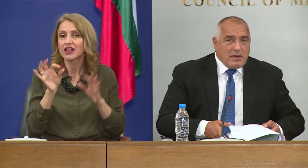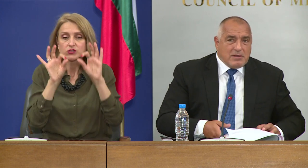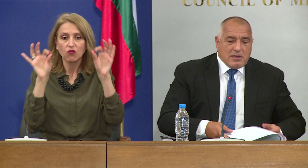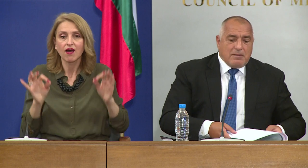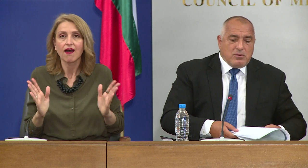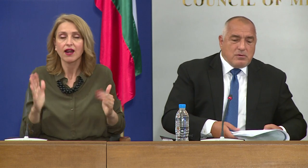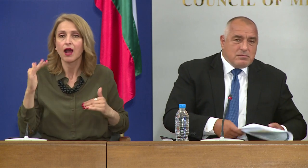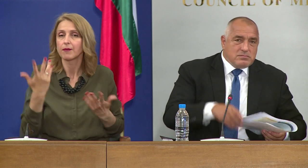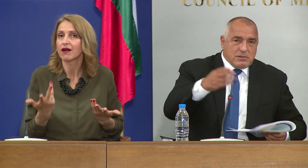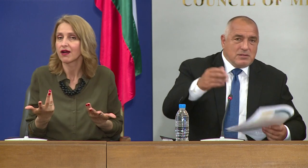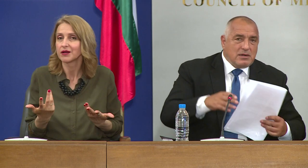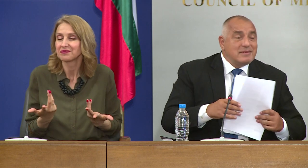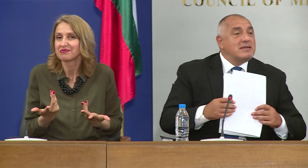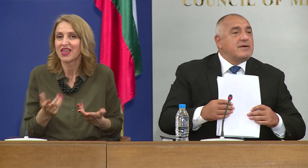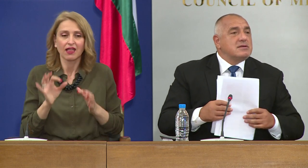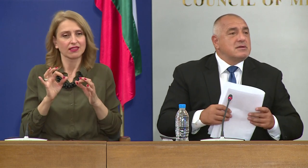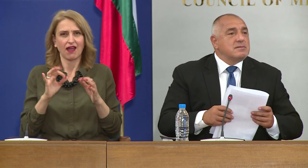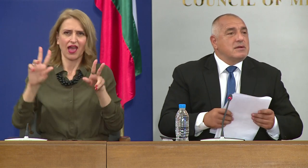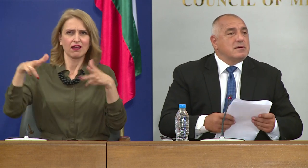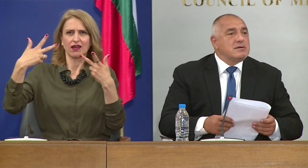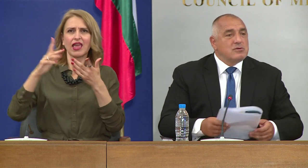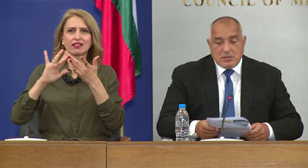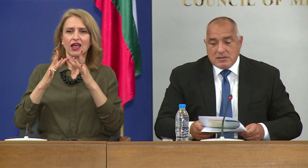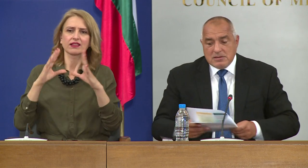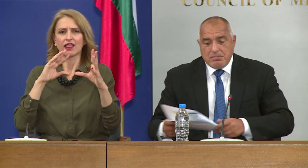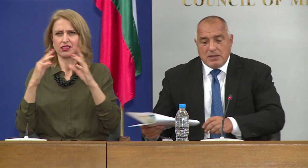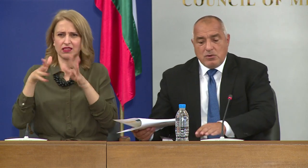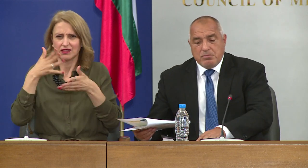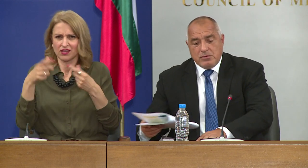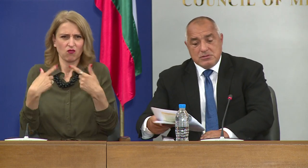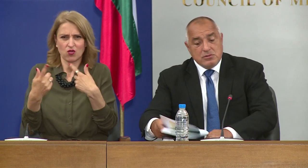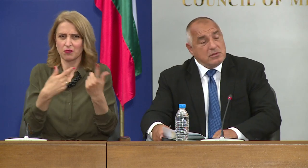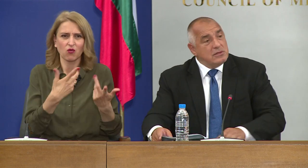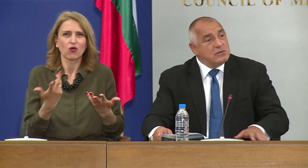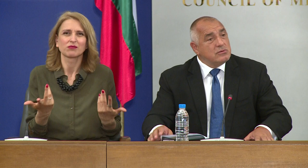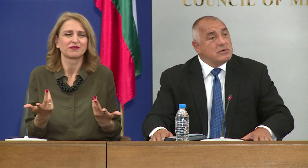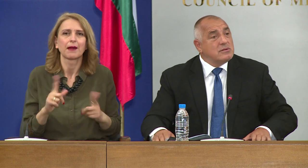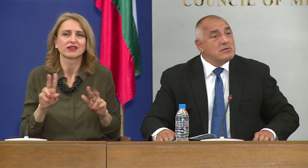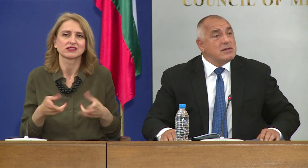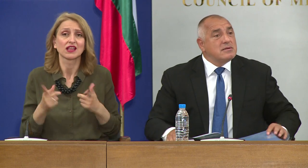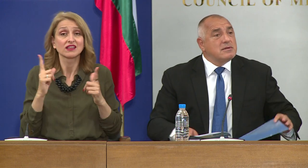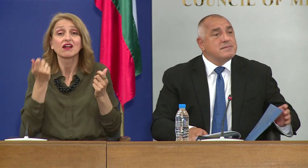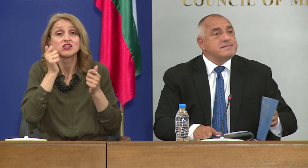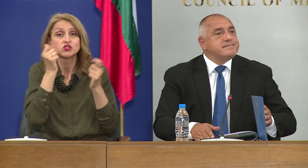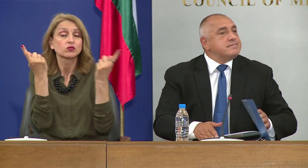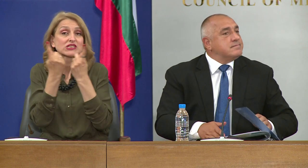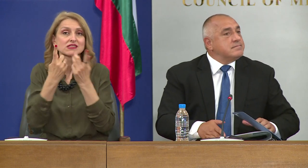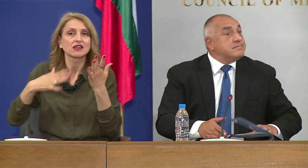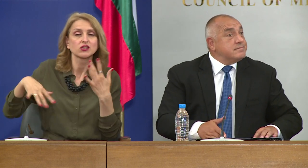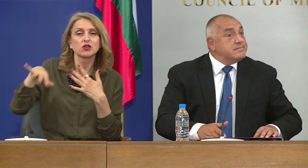финансова рамка, така по интернет, няма да се разбереме. Трябва да се направят компромиси и от едните, и от другите, третите.